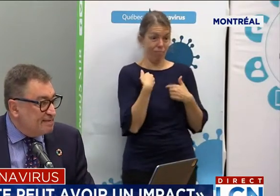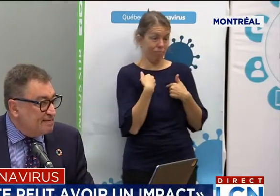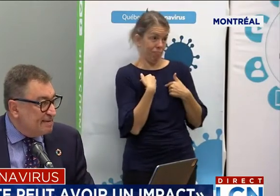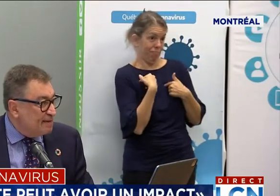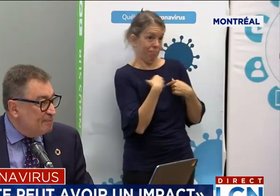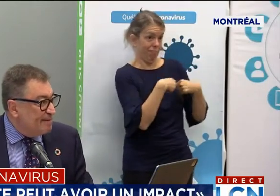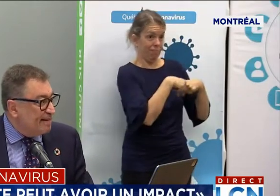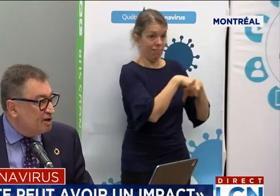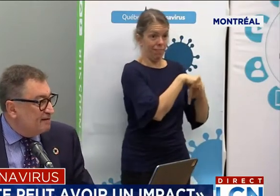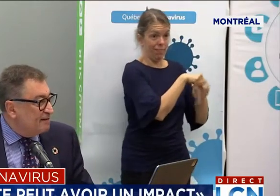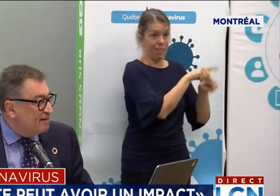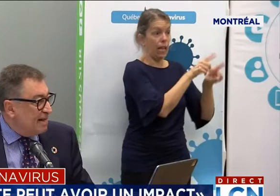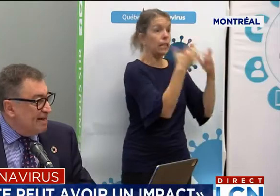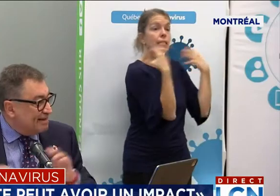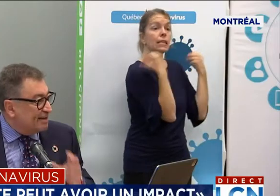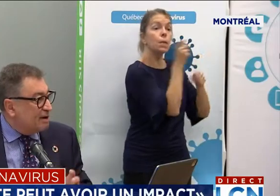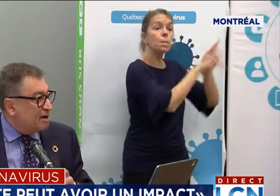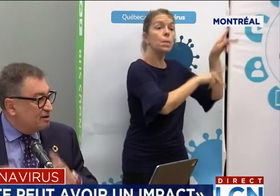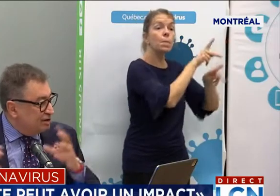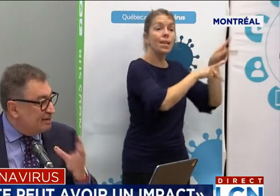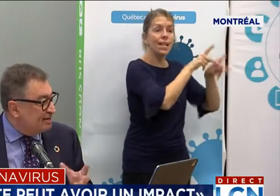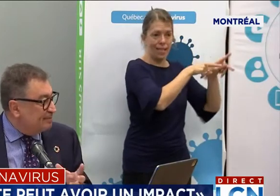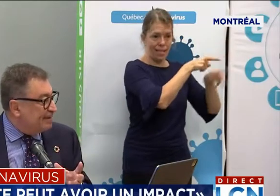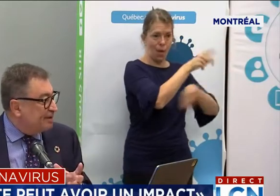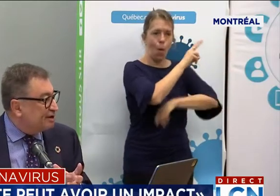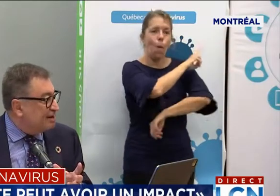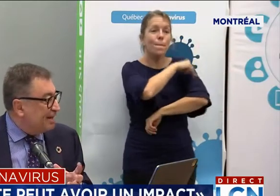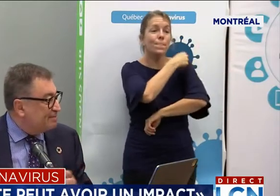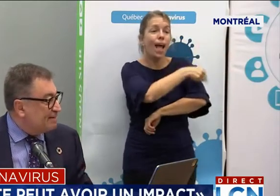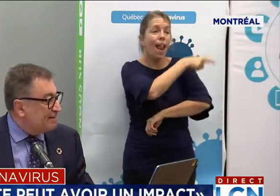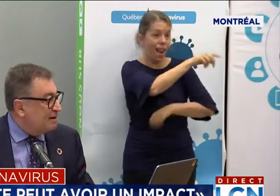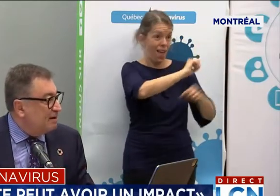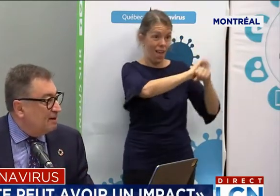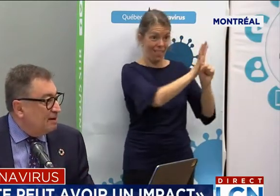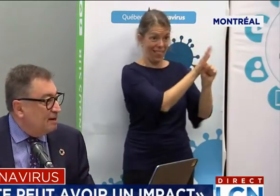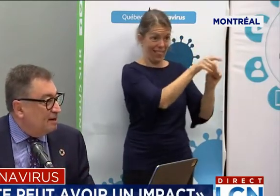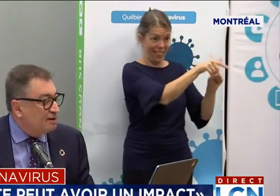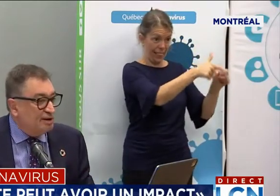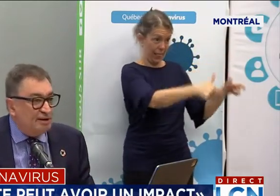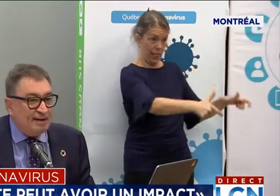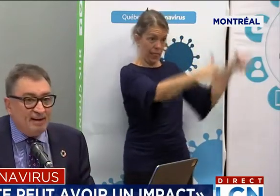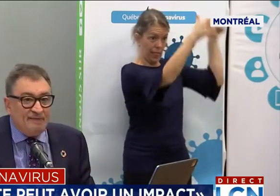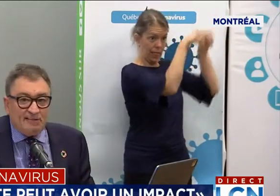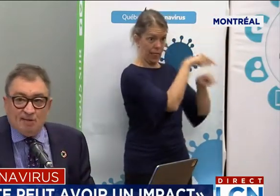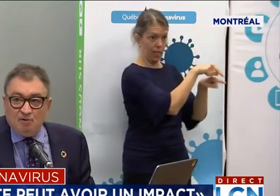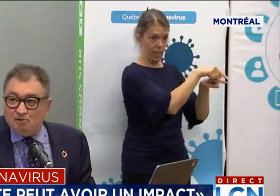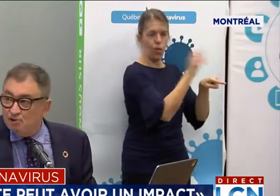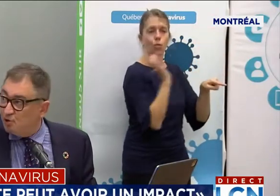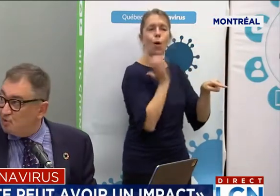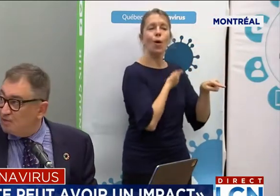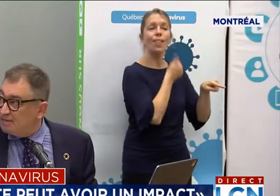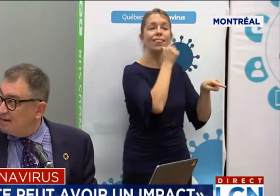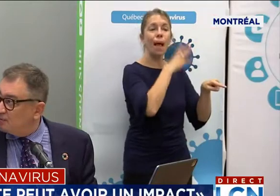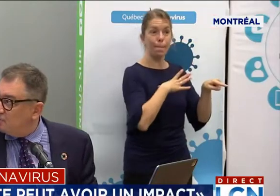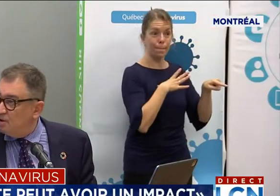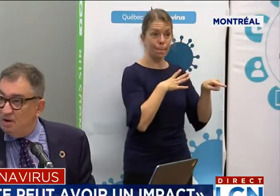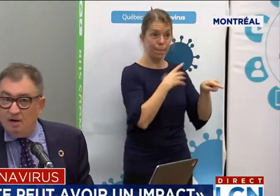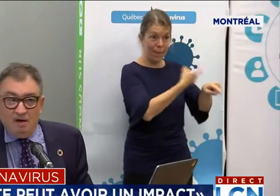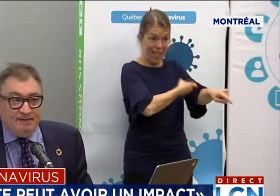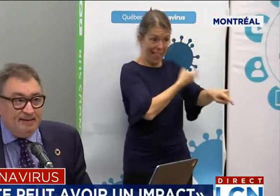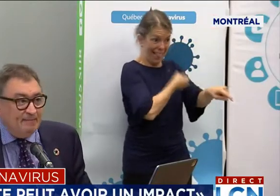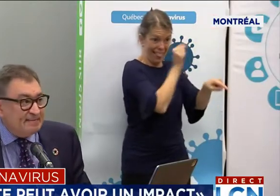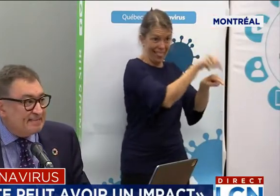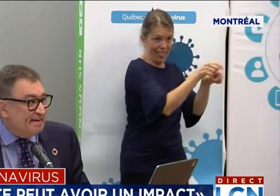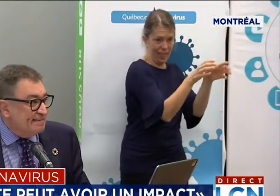mais de visiter l'hôpital COVID à l'intérieur de l'hôpital Notre-Dame, c'est-à-dire de quelle façon, juste de l'autre côté de la rue,